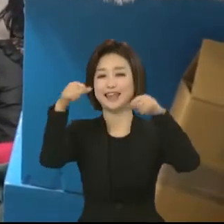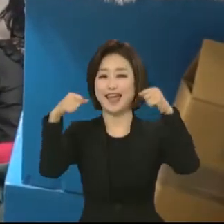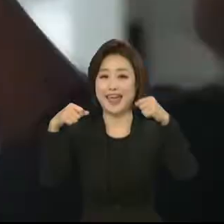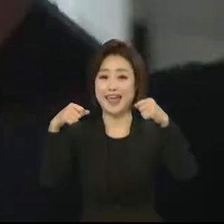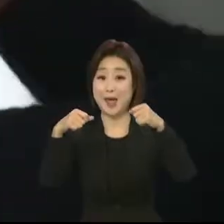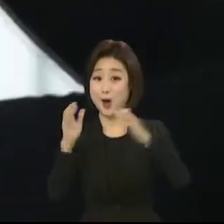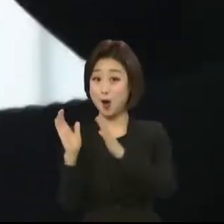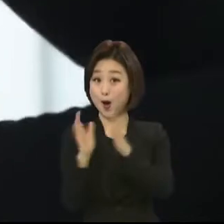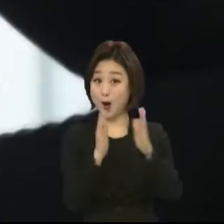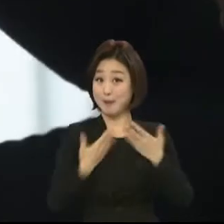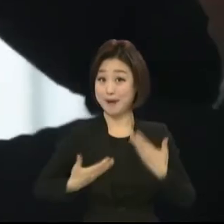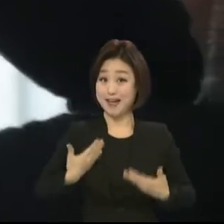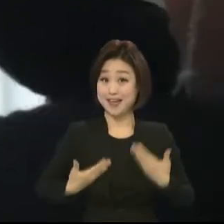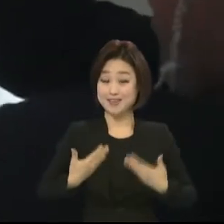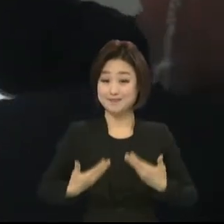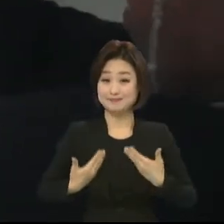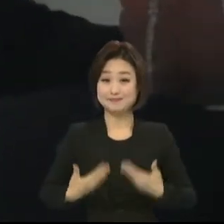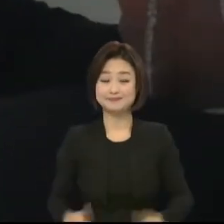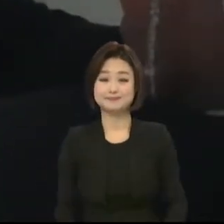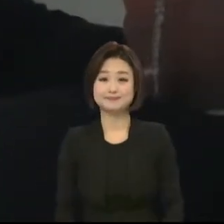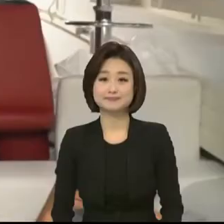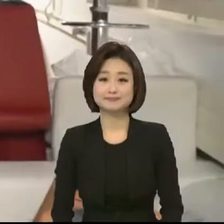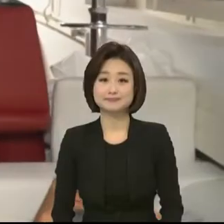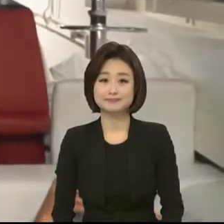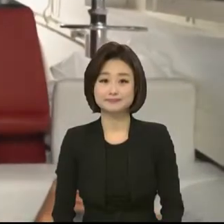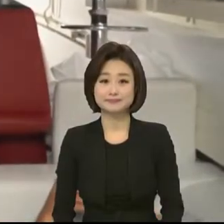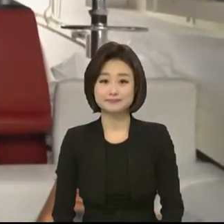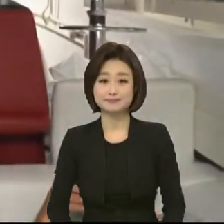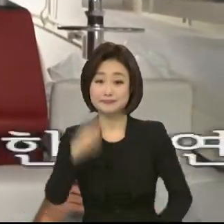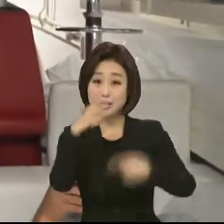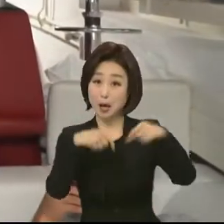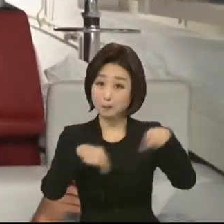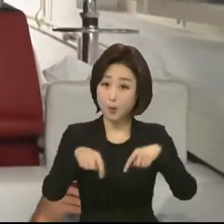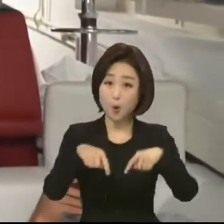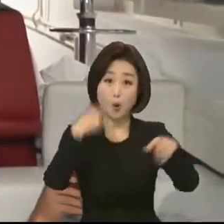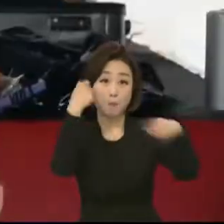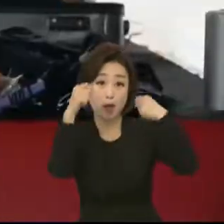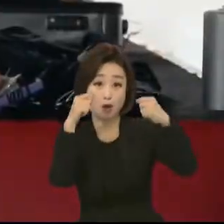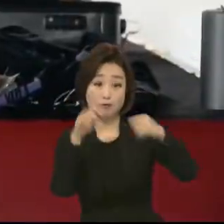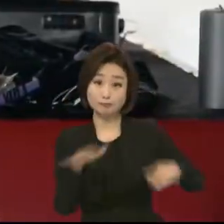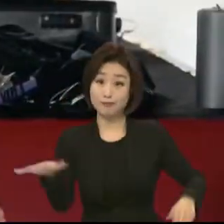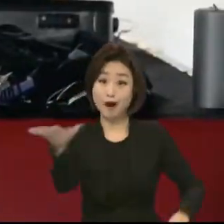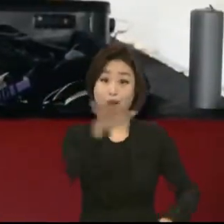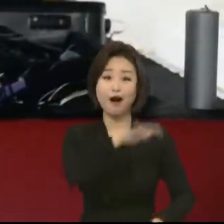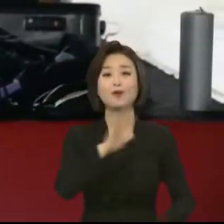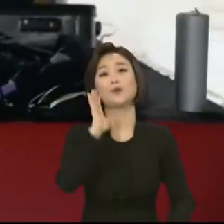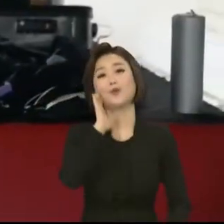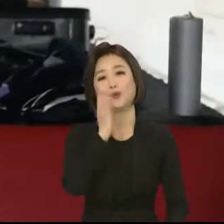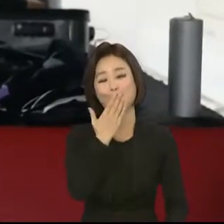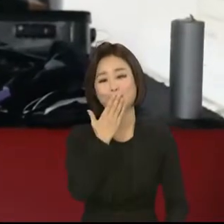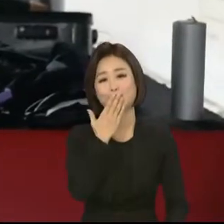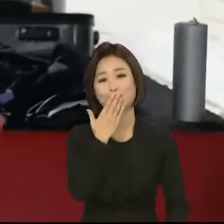준비에 한창입니다. 주최측과 감독, 배우까지 모두가 농인으로 이뤄진